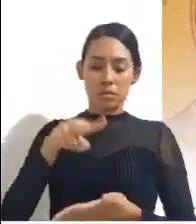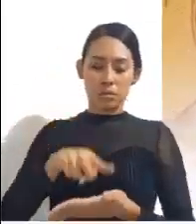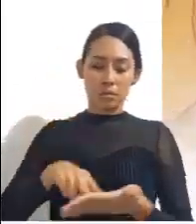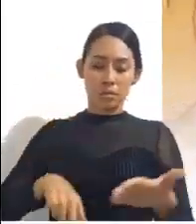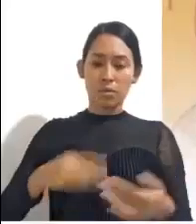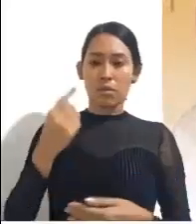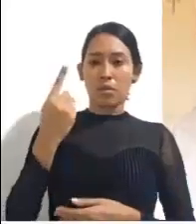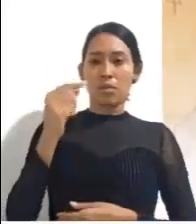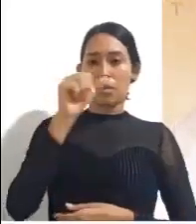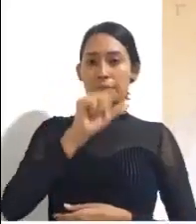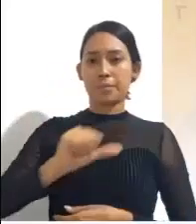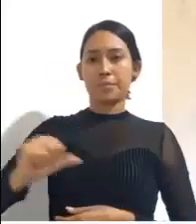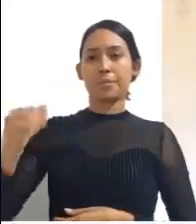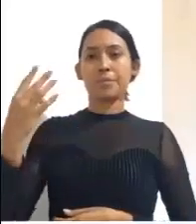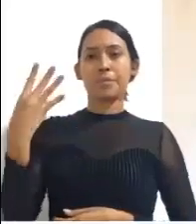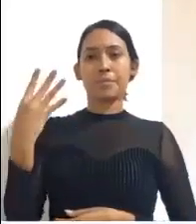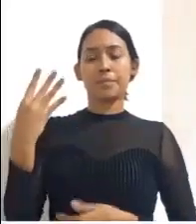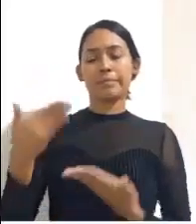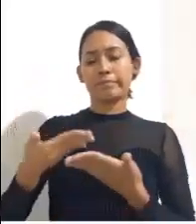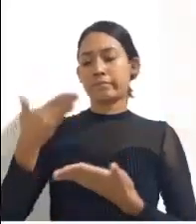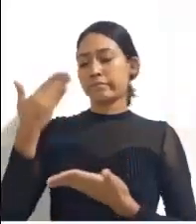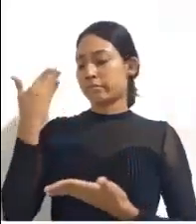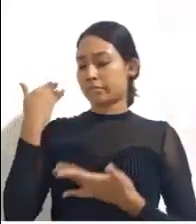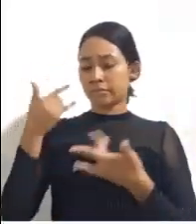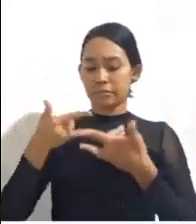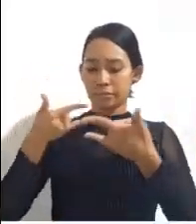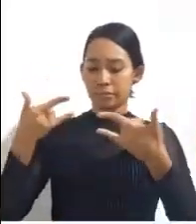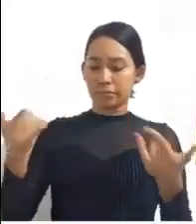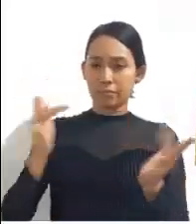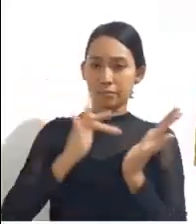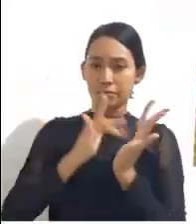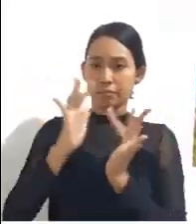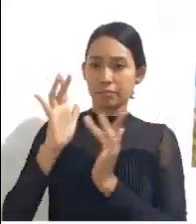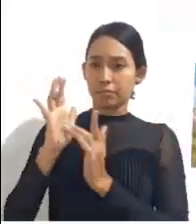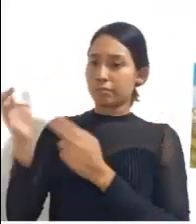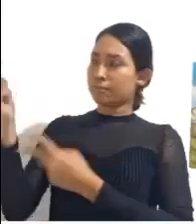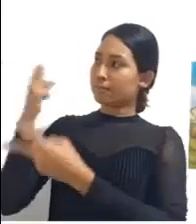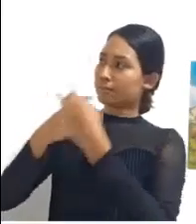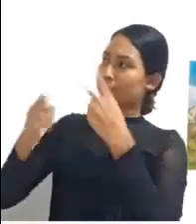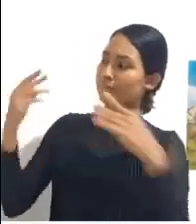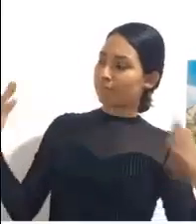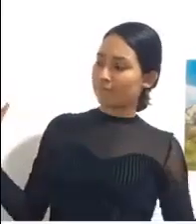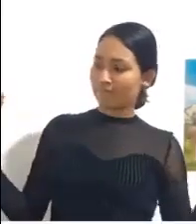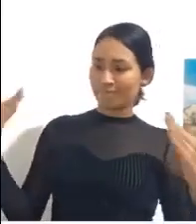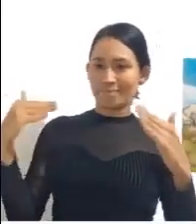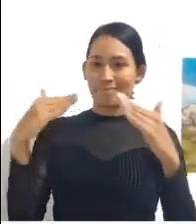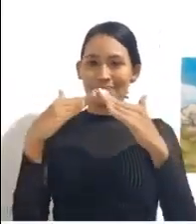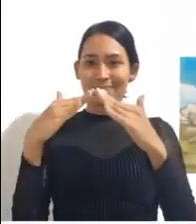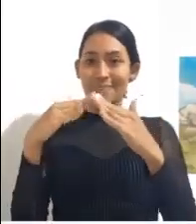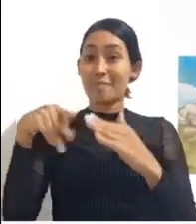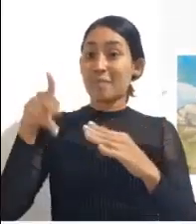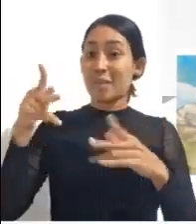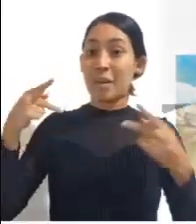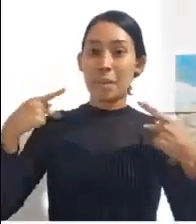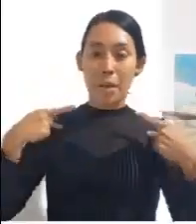1 al 4. En aquel tiempo, cuando Jesús bajó de la montaña, lo iba siguiendo